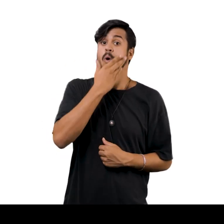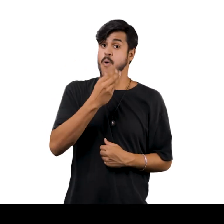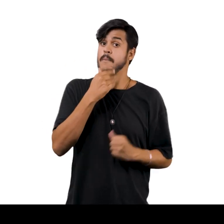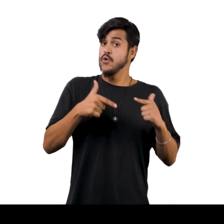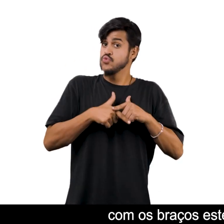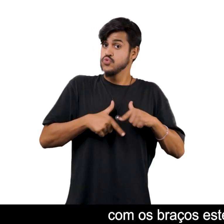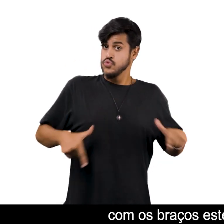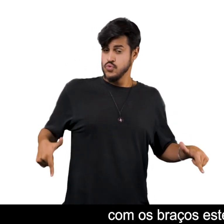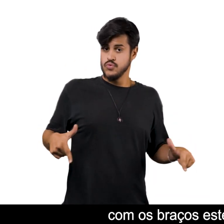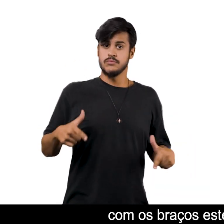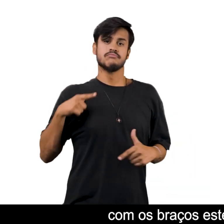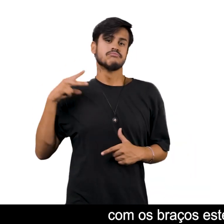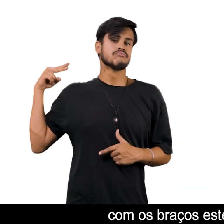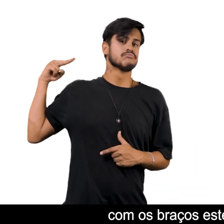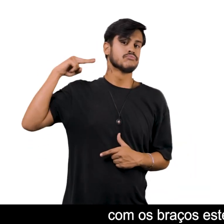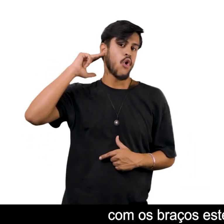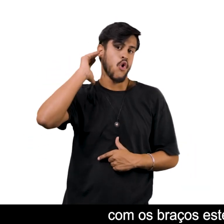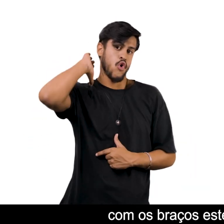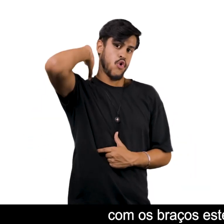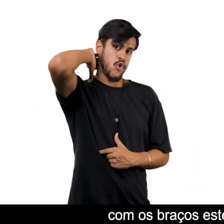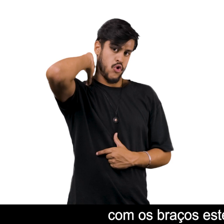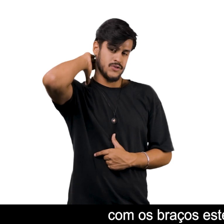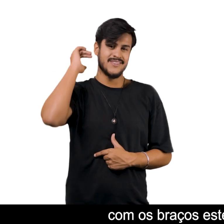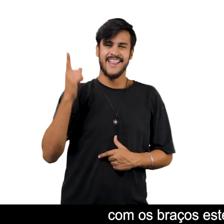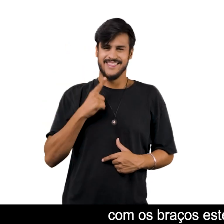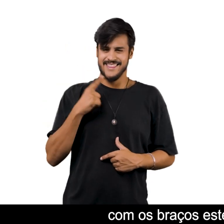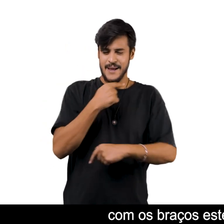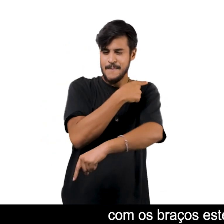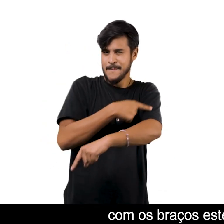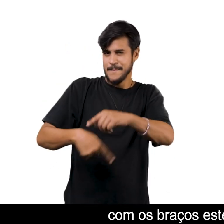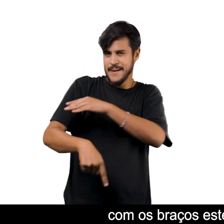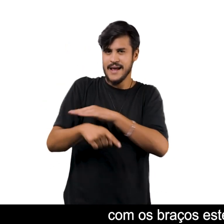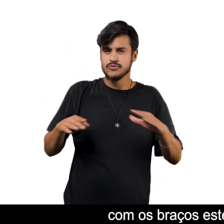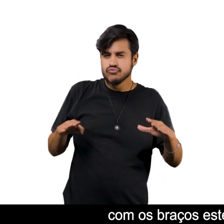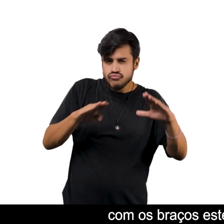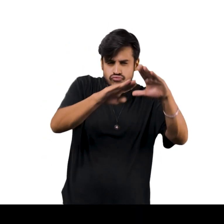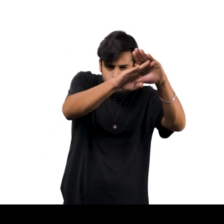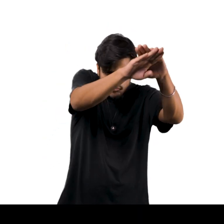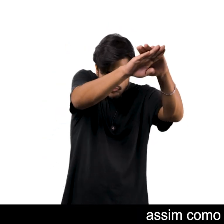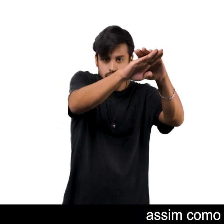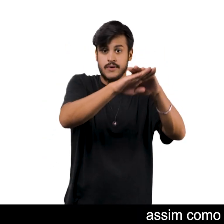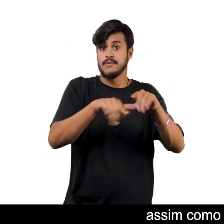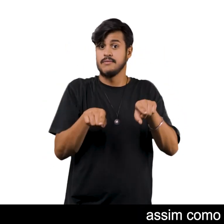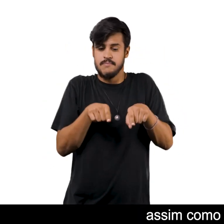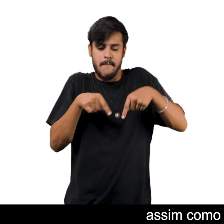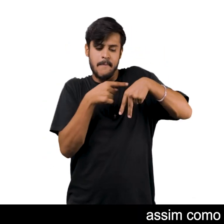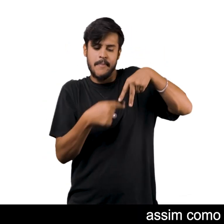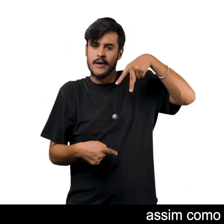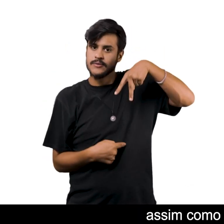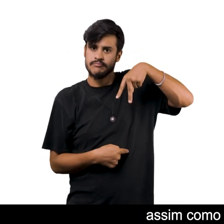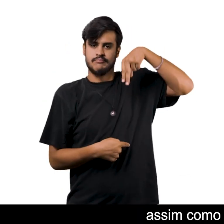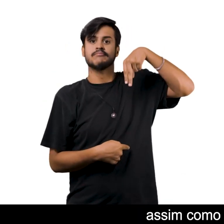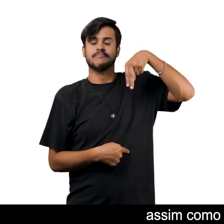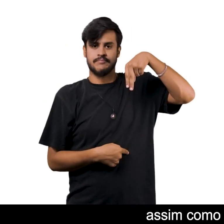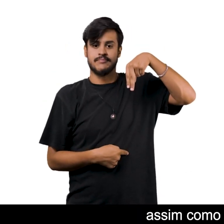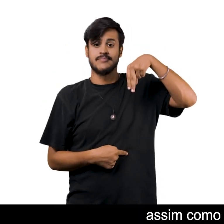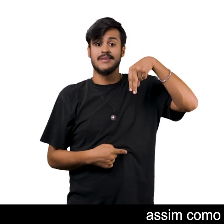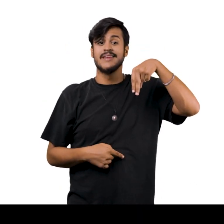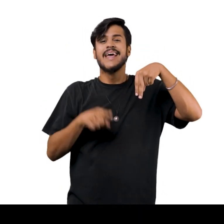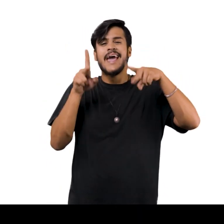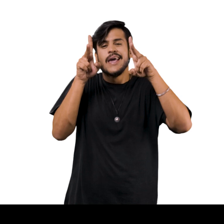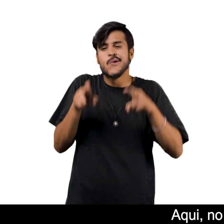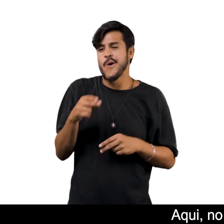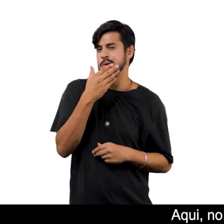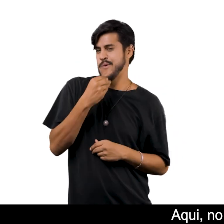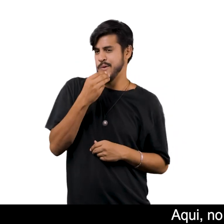costas Com os braços estendidos para o alto E as pernas unidas Assim como na fotografia de Mulbridge